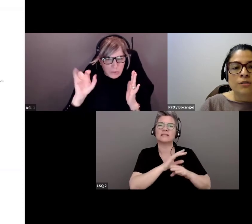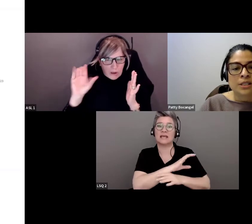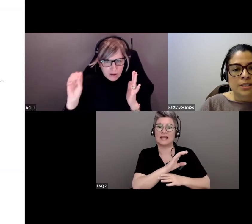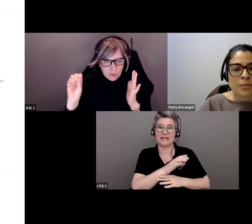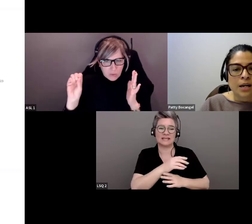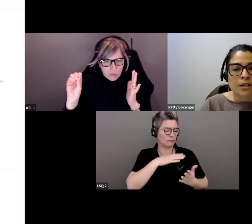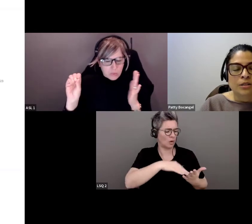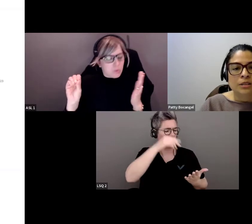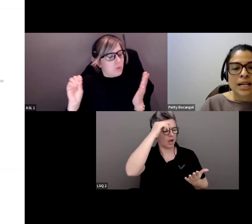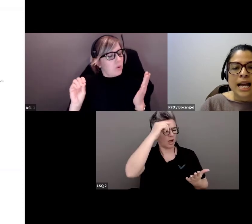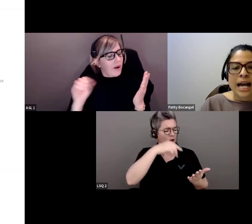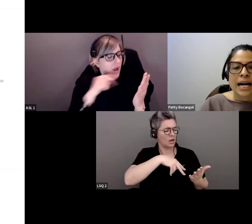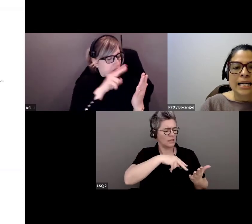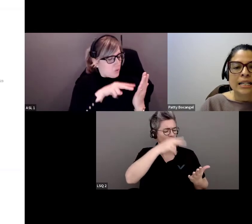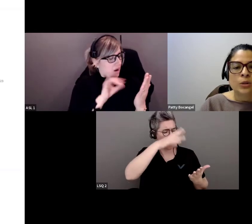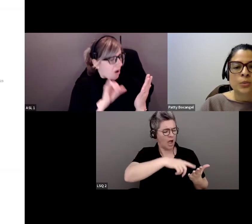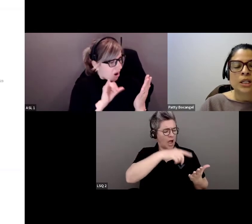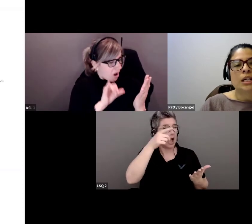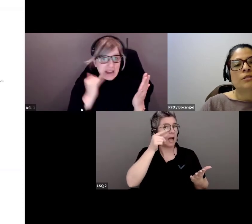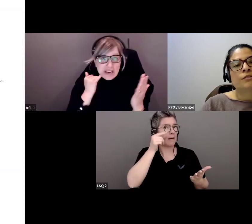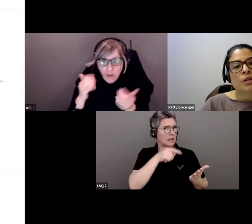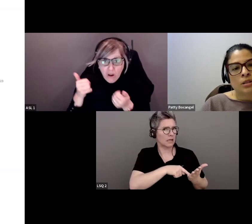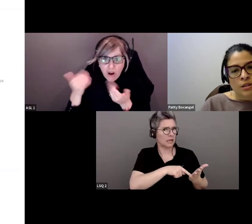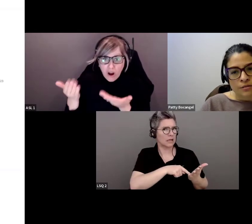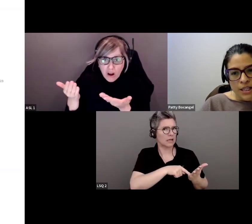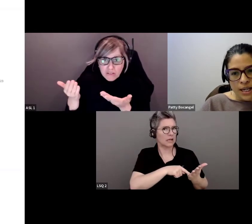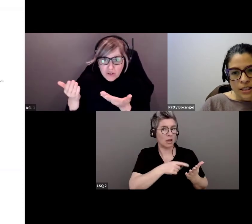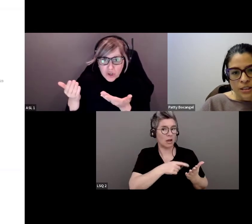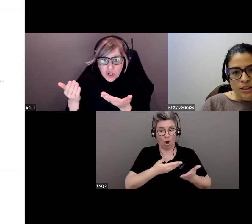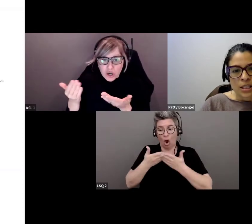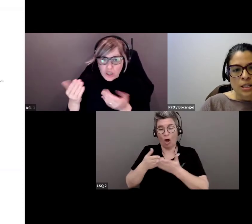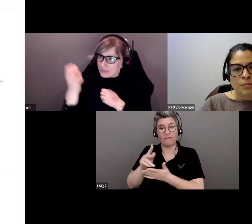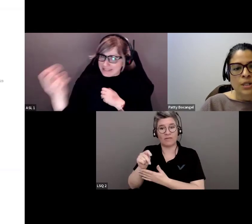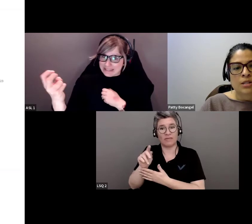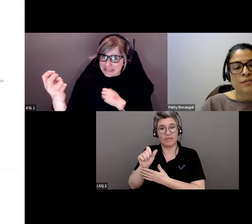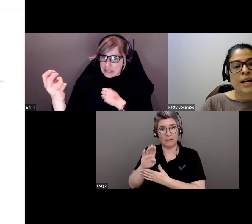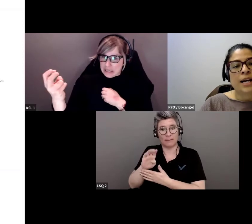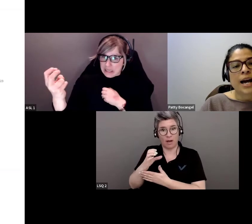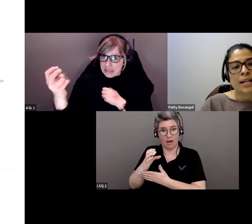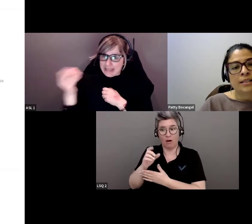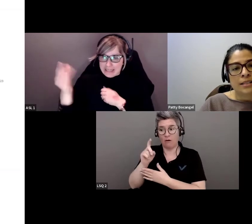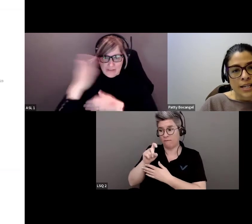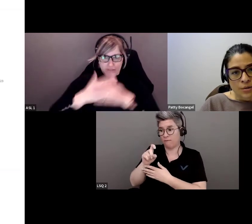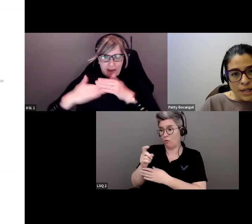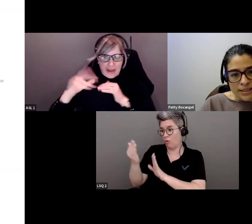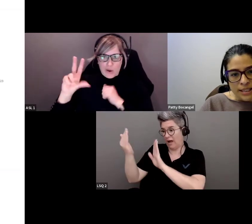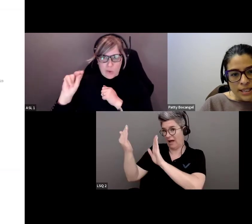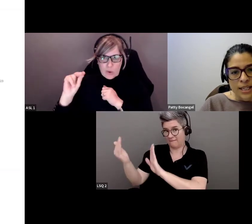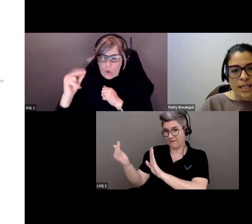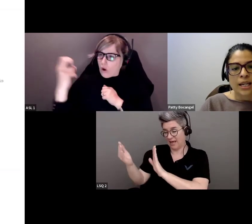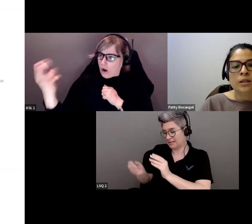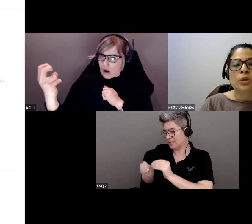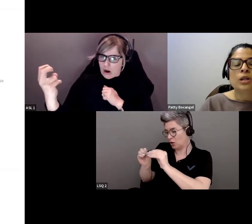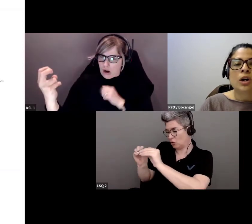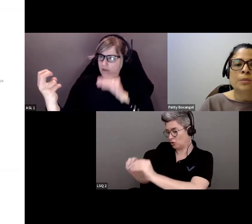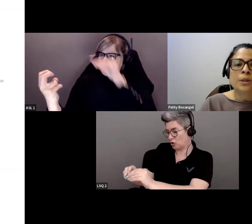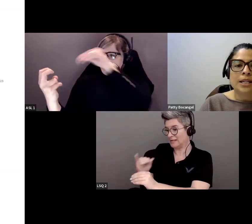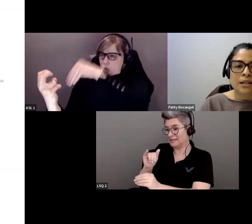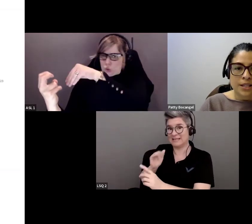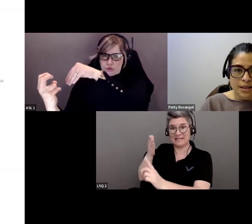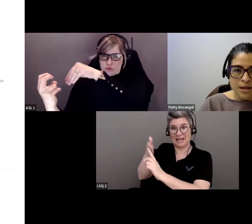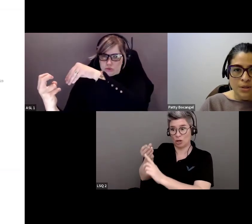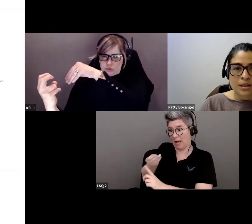j'ai appris qu'en offrant du tabac, je devais le poser devant l'aîné, car si je lui donnais